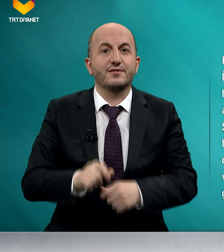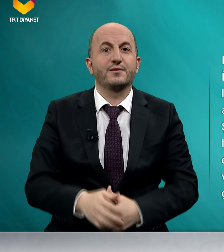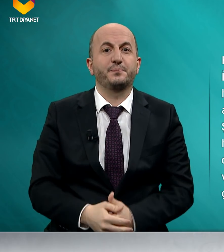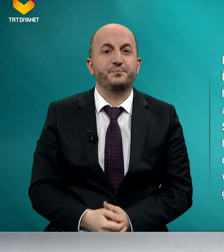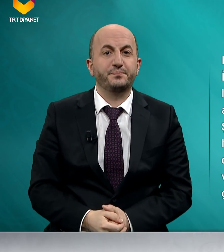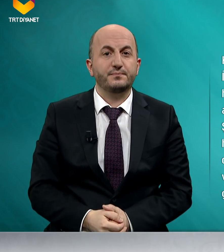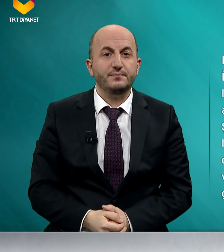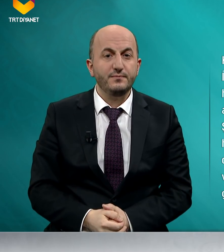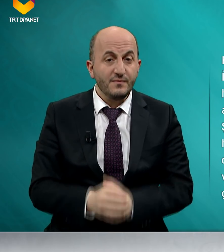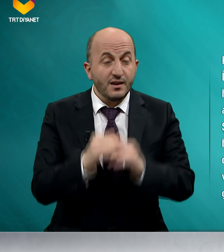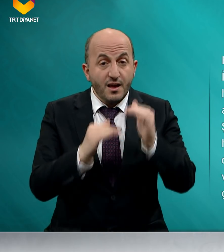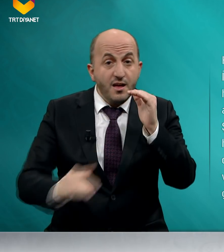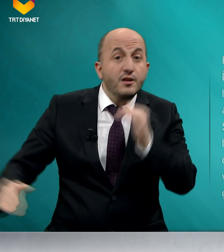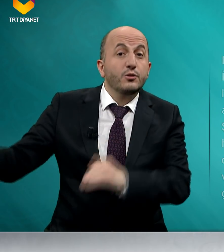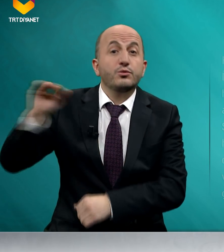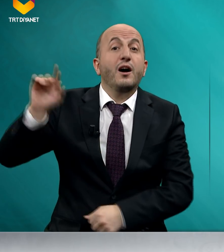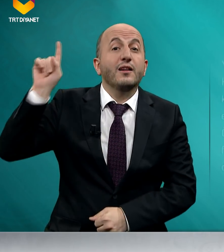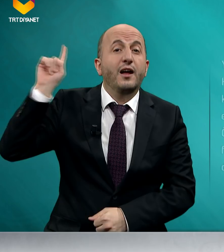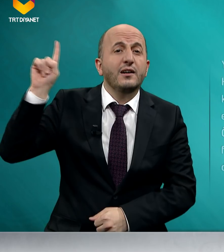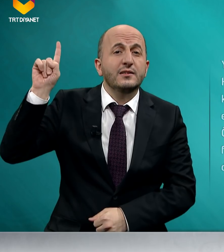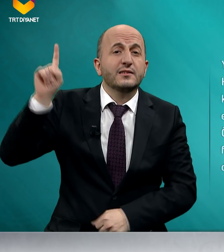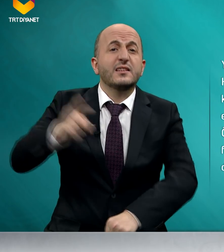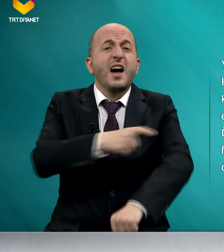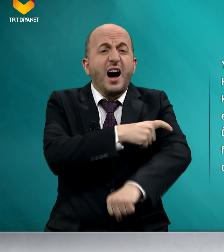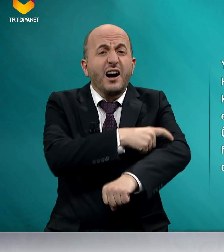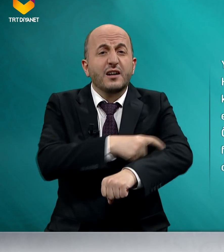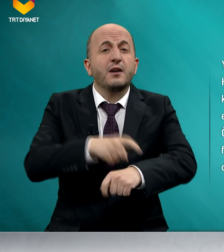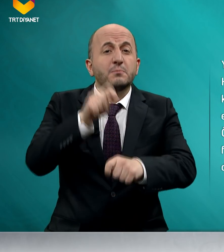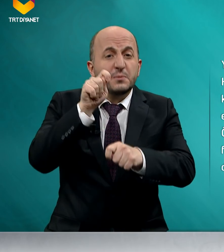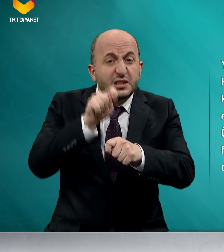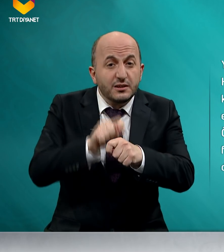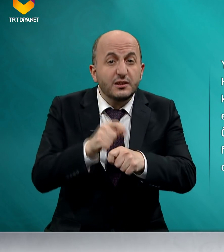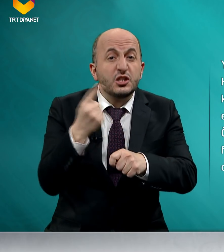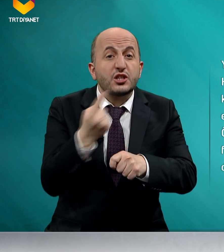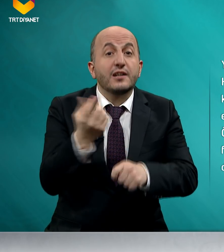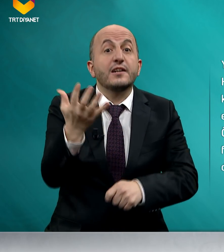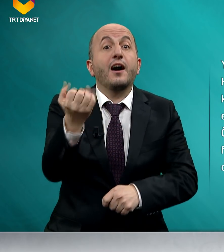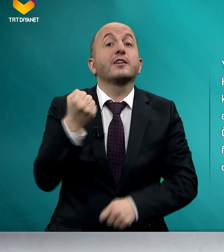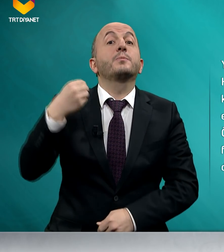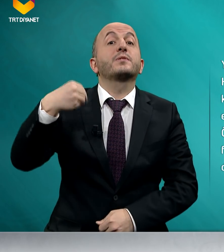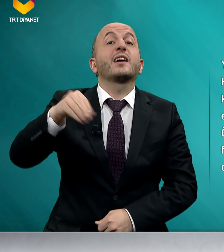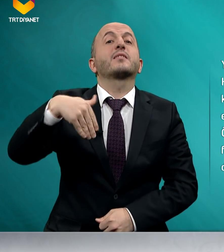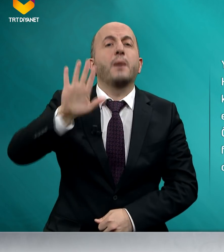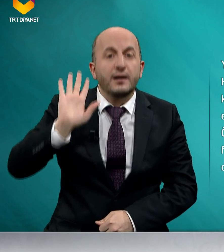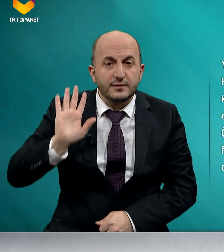Yüce Allah'ın haram kıldığı şeyleri alıp satmaz.